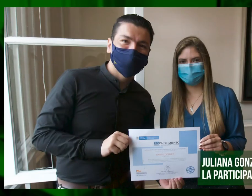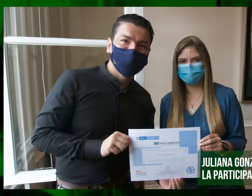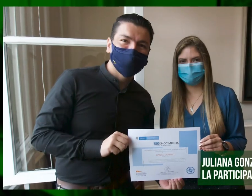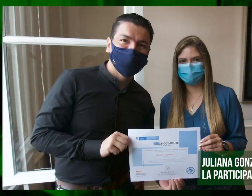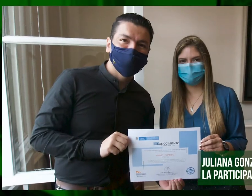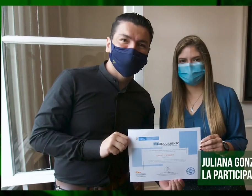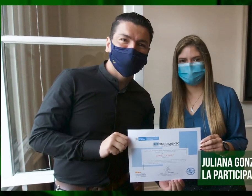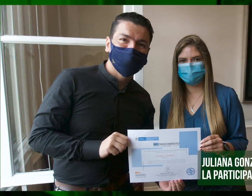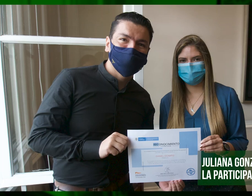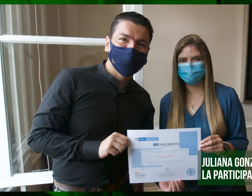discapacidad.